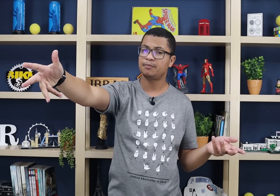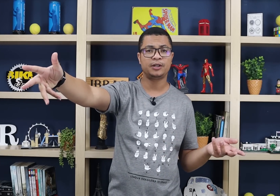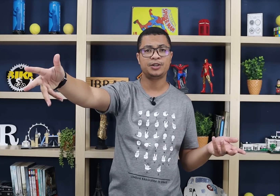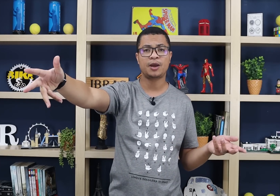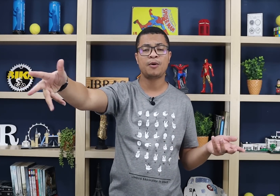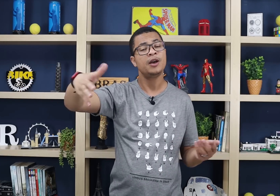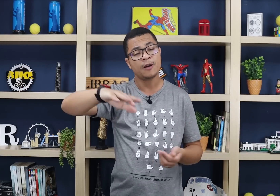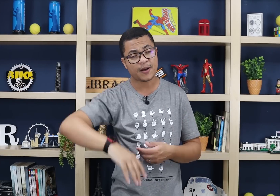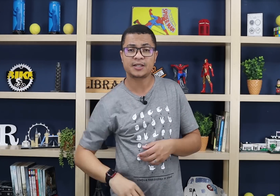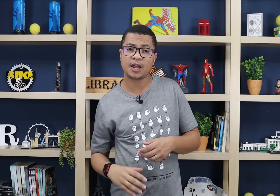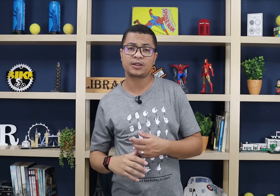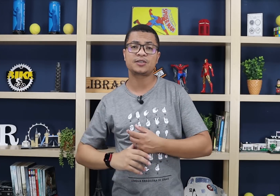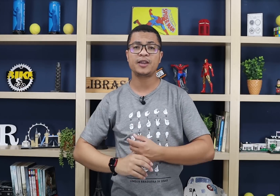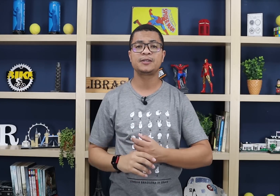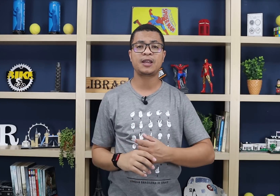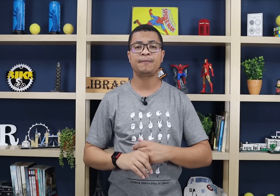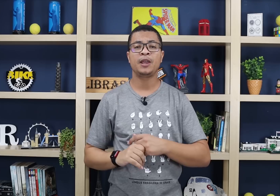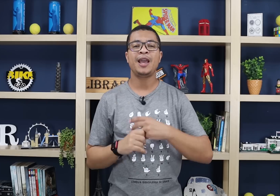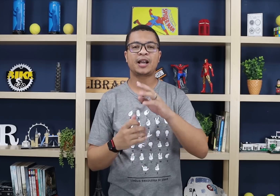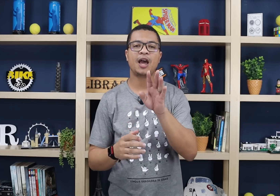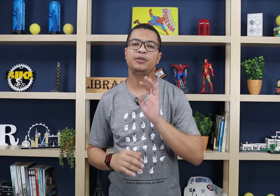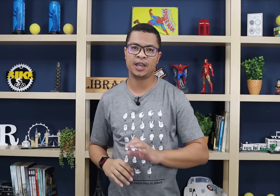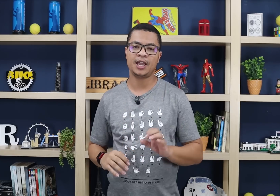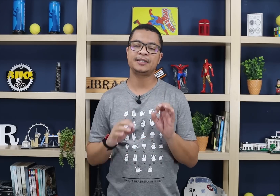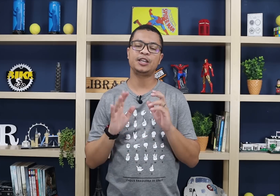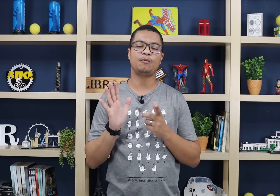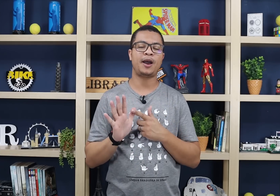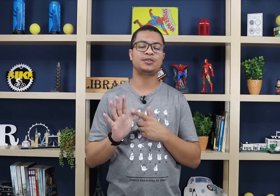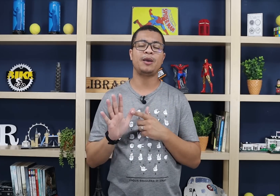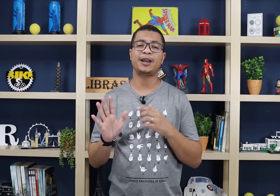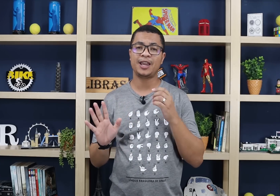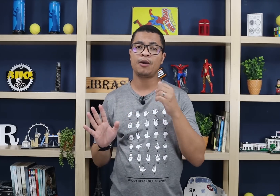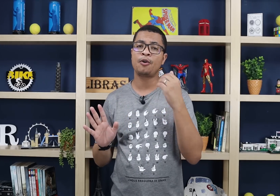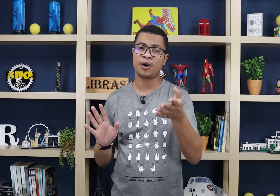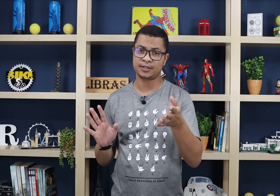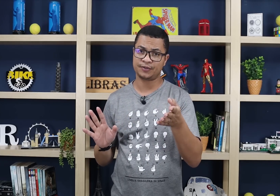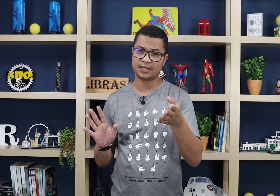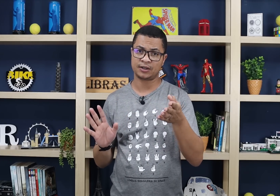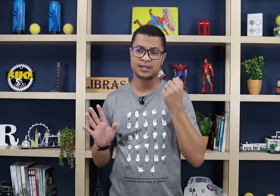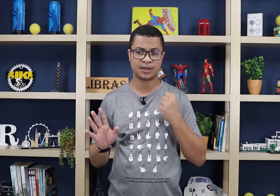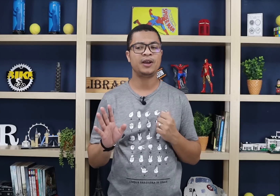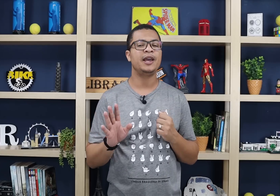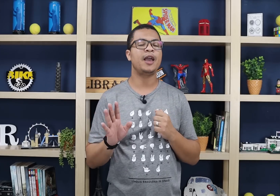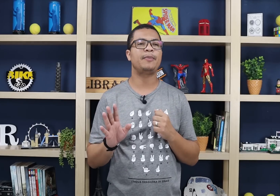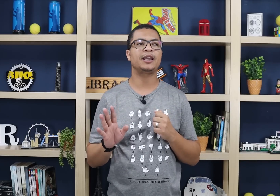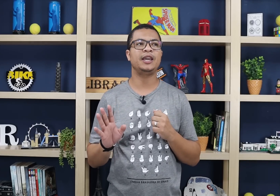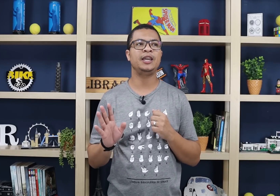importante, tá bom? Faça as anotações, tá? É claro que esse quinto passo é pra quem gosta de fazer anotação. É pra quem